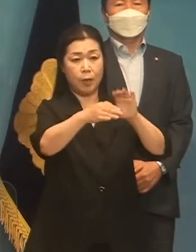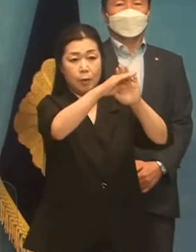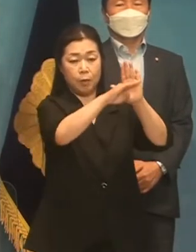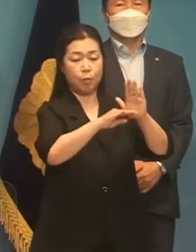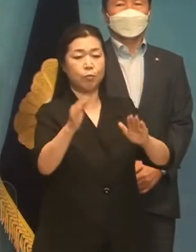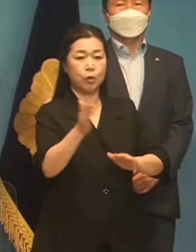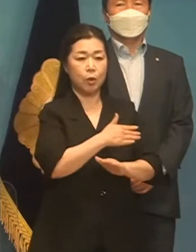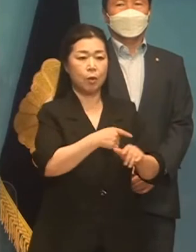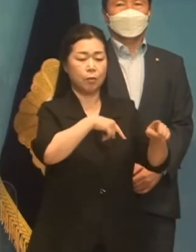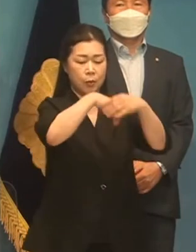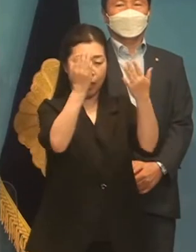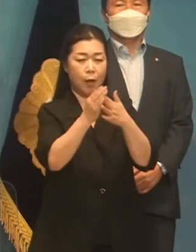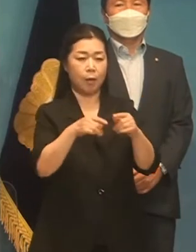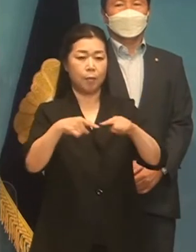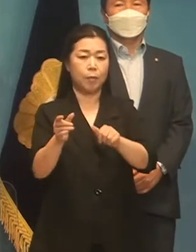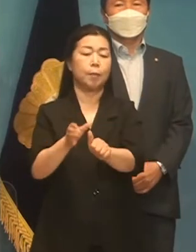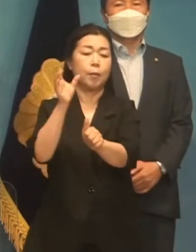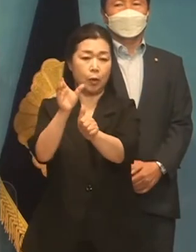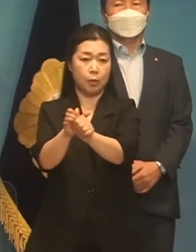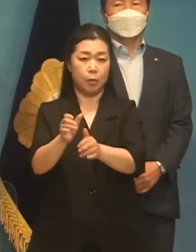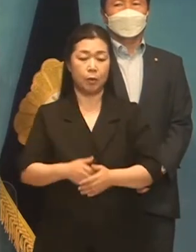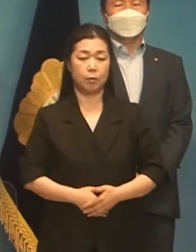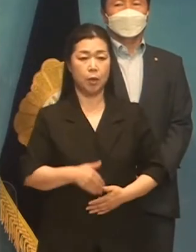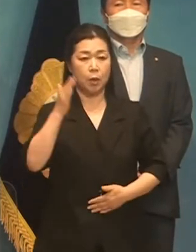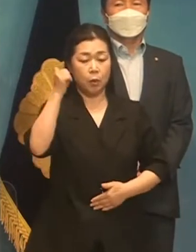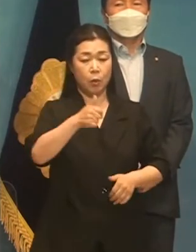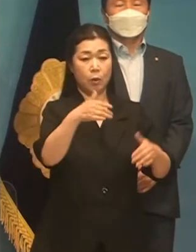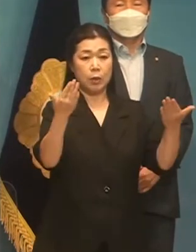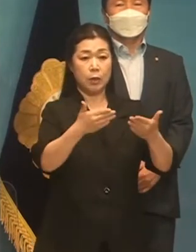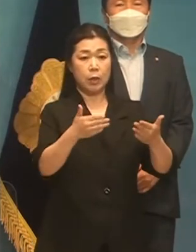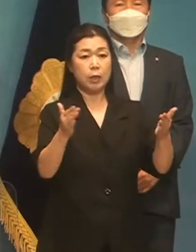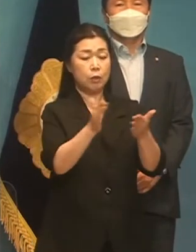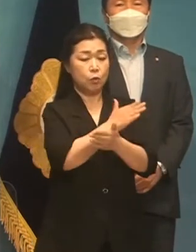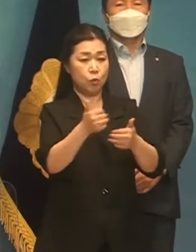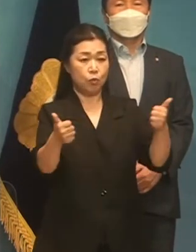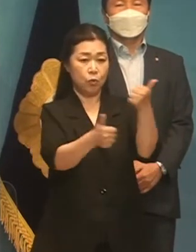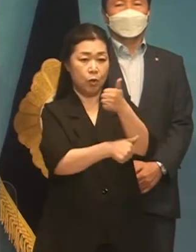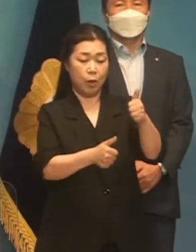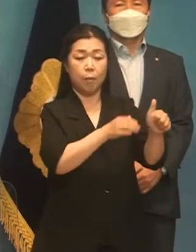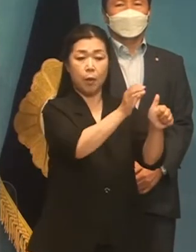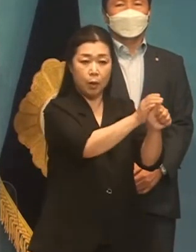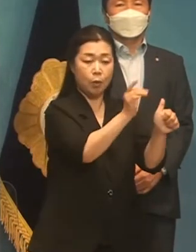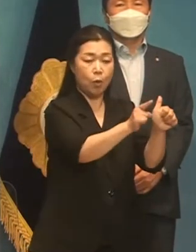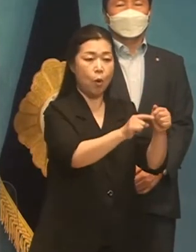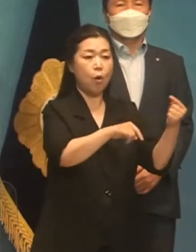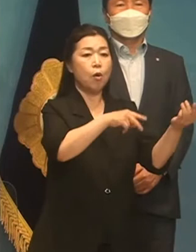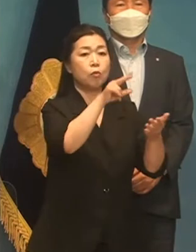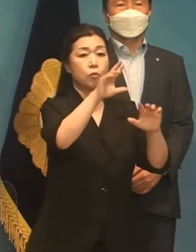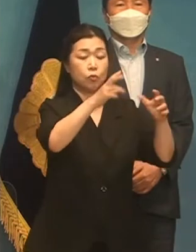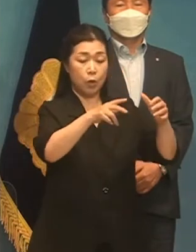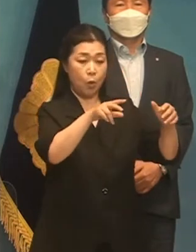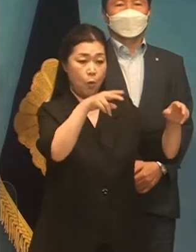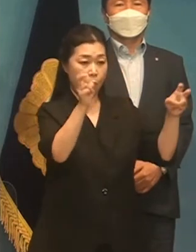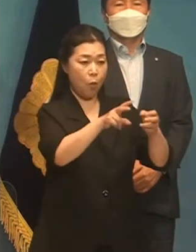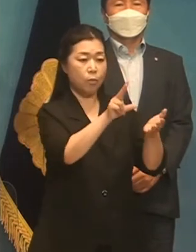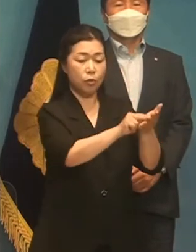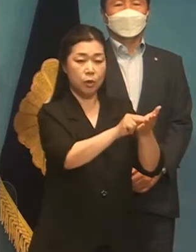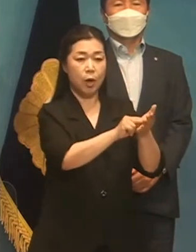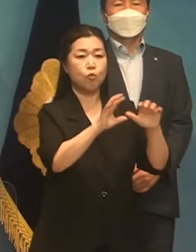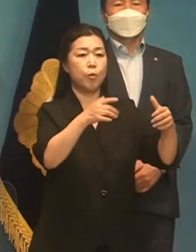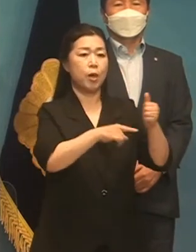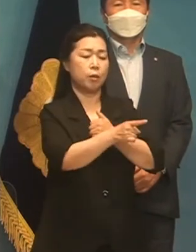장권을 부여하겠습니다. 대통령 및 공수위원회의 운영관안도 맞게 국정과제가 국민의 뜻대로